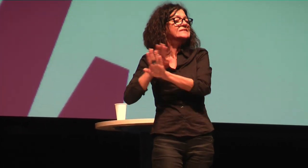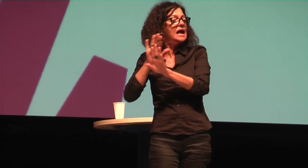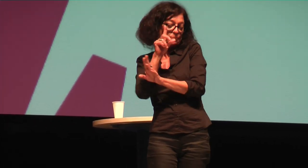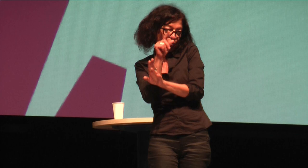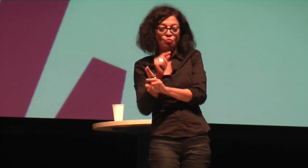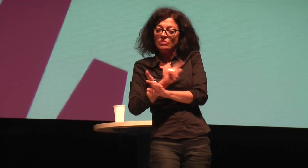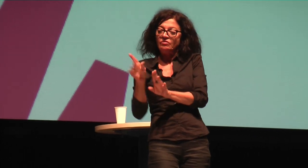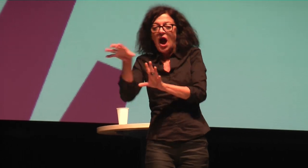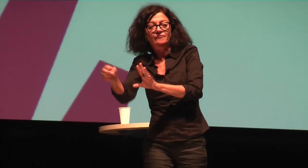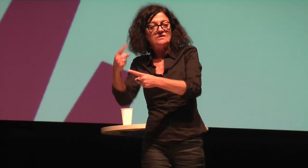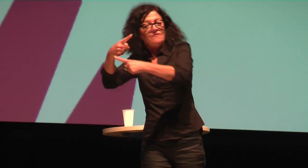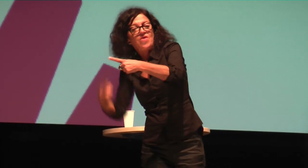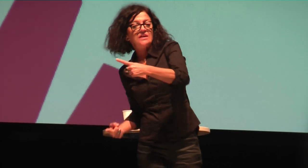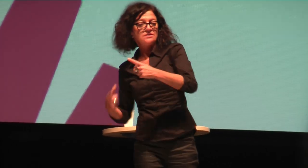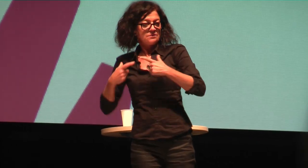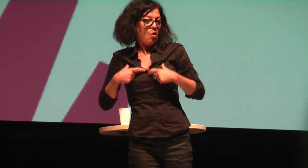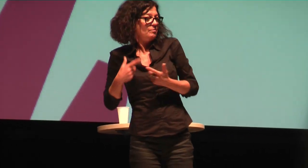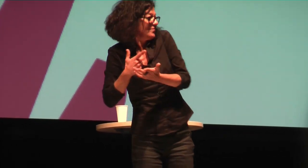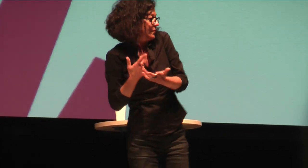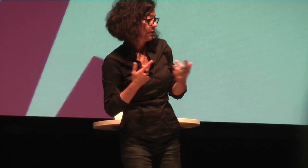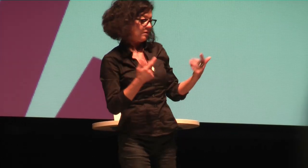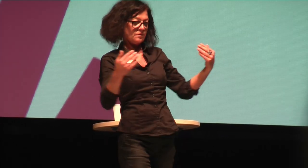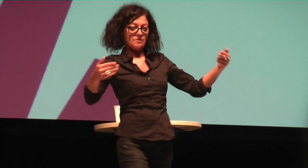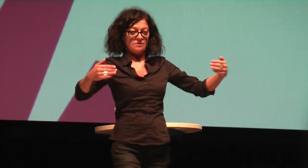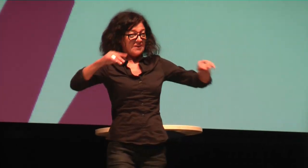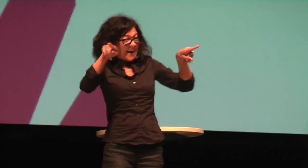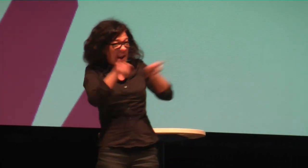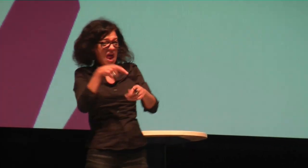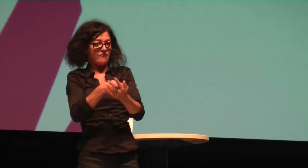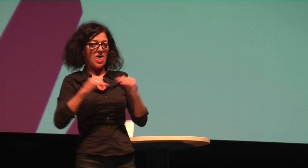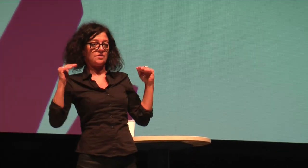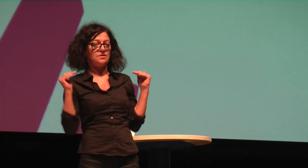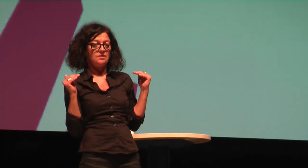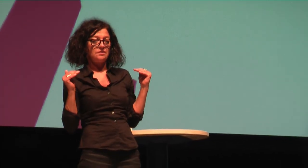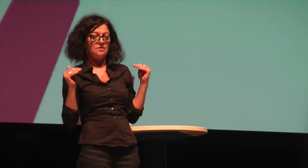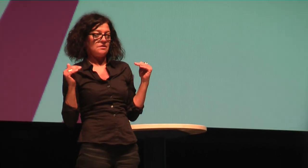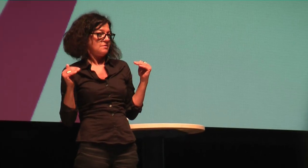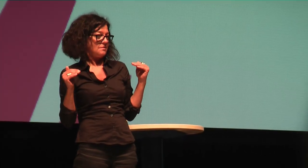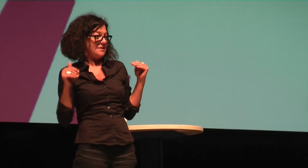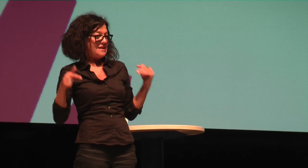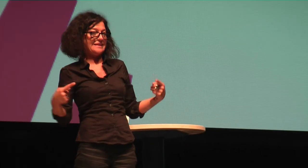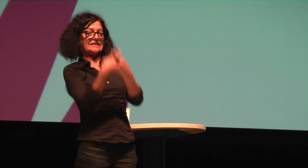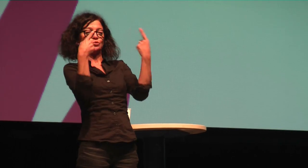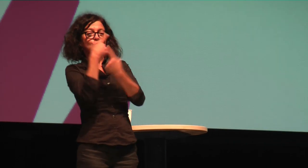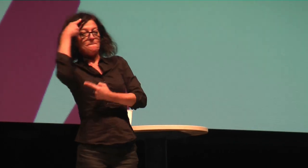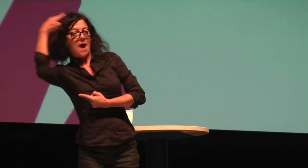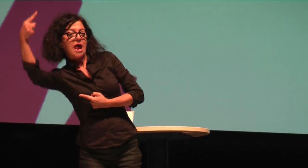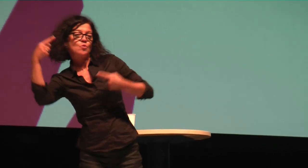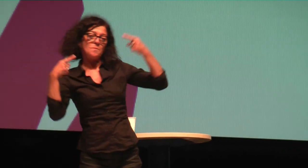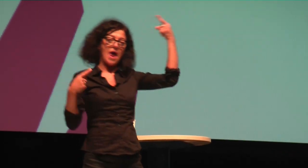auf körperliche Unversehrtheit. Also man darf jemanden nicht anfassen, nicht verletzen und so. Das ist ein Recht. Und diese Rechte stehen nebeneinander